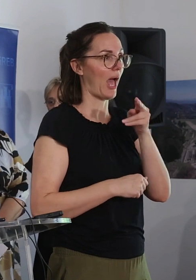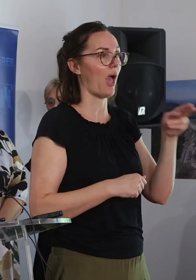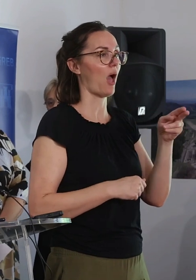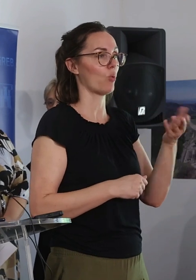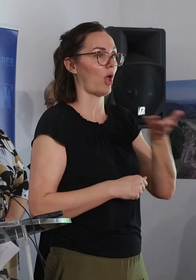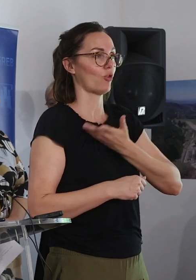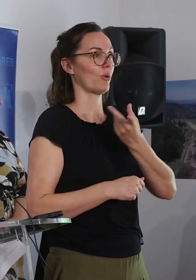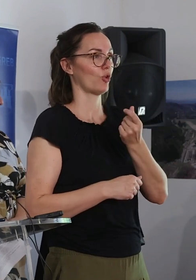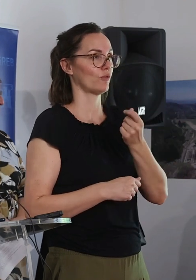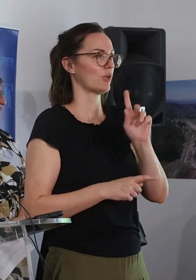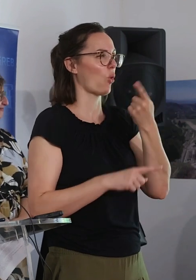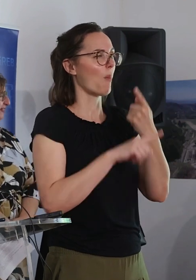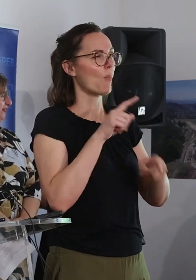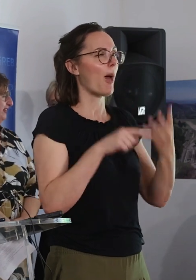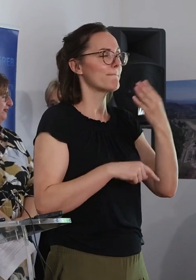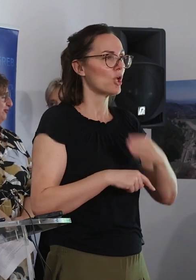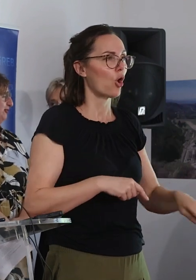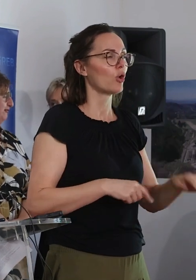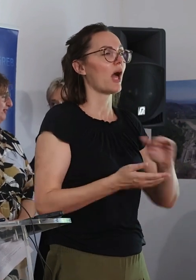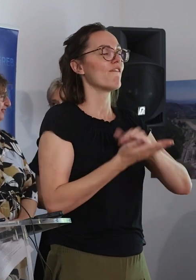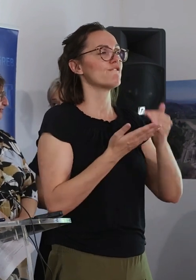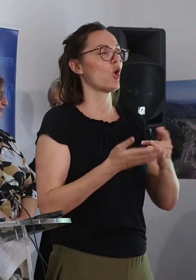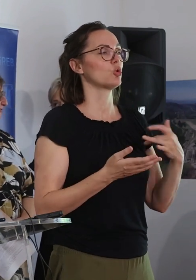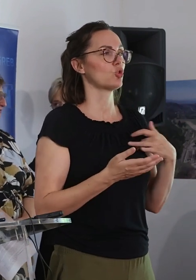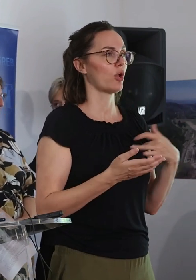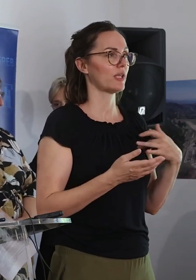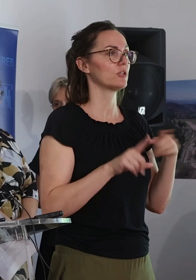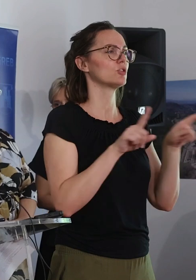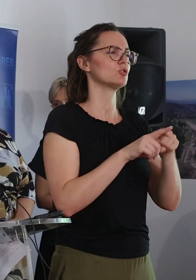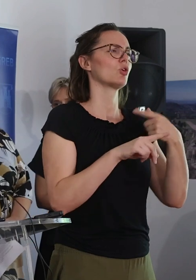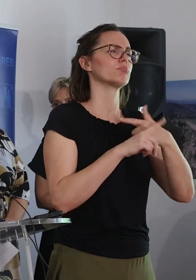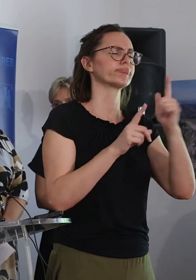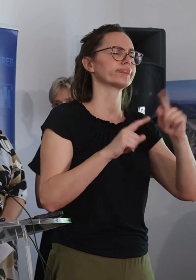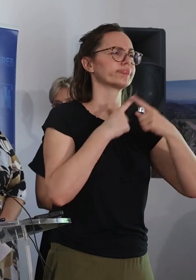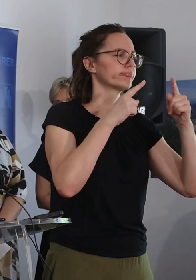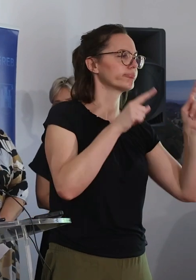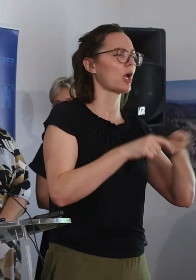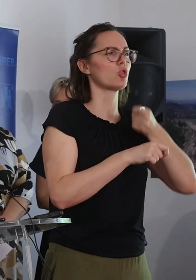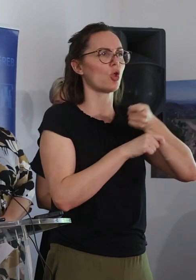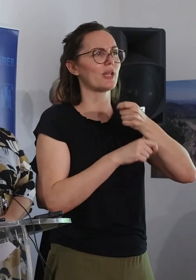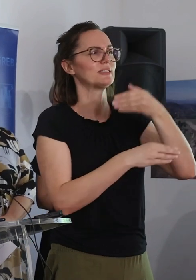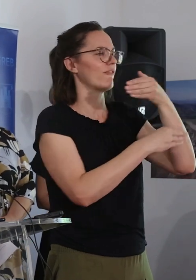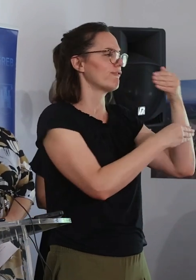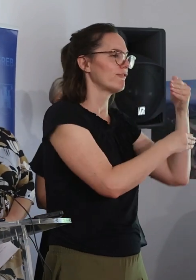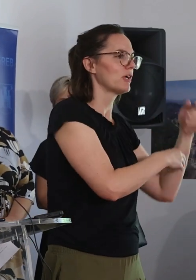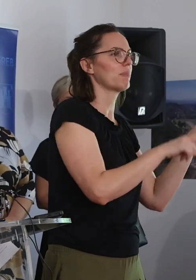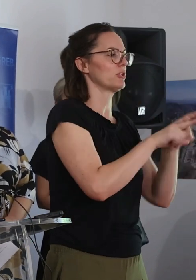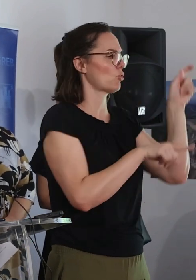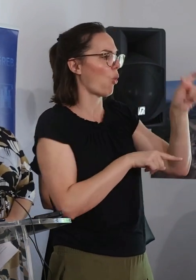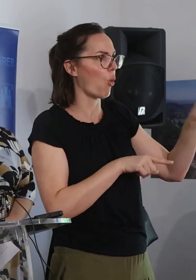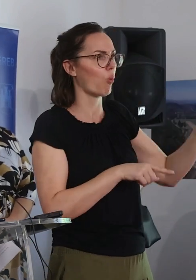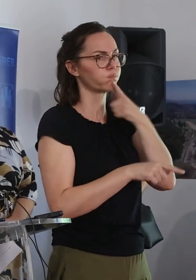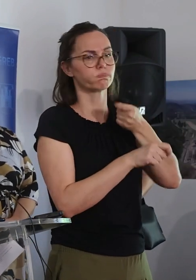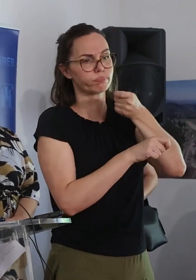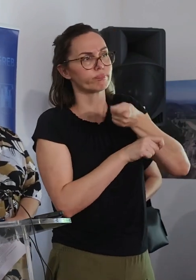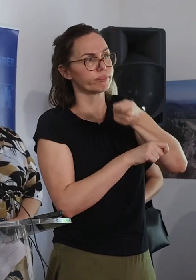osiguranja, oko pola milijuna evra iz fonda svoje danosti. Čuli ste da imamo donacije različitih firmi ali isto tako i fizičkih osoba